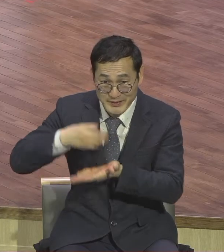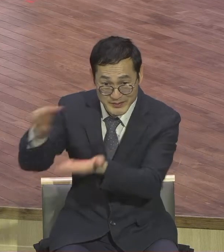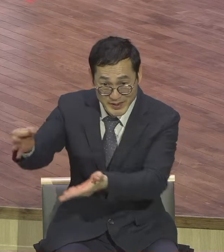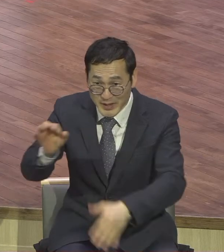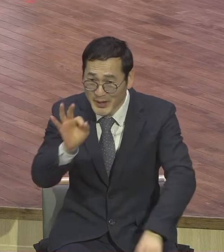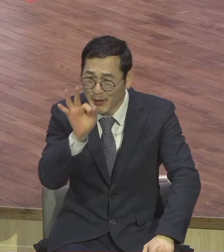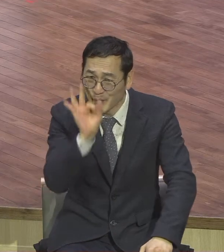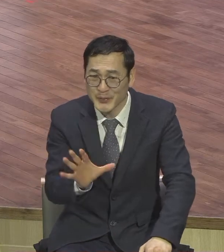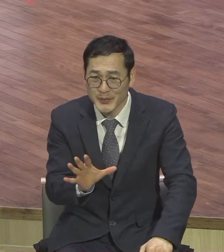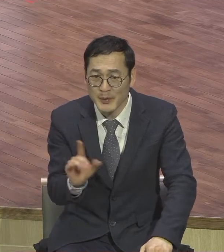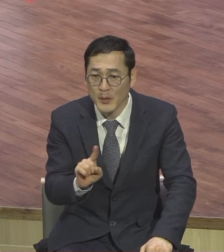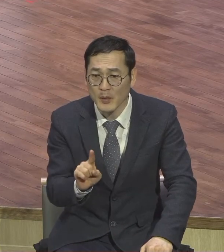죄를 상징하지요